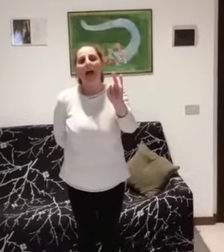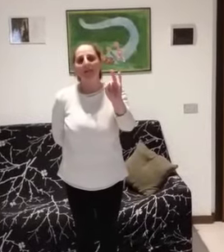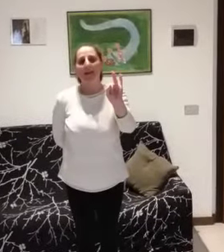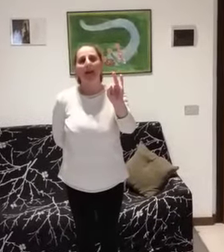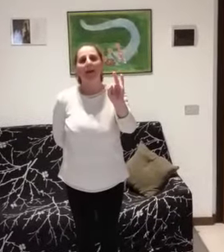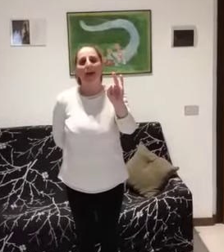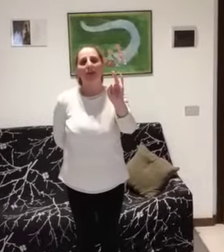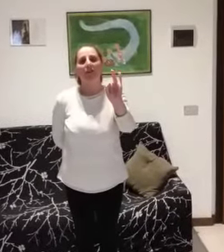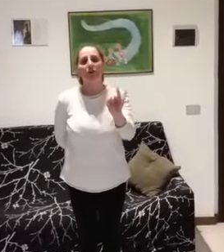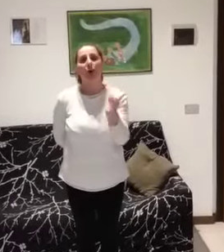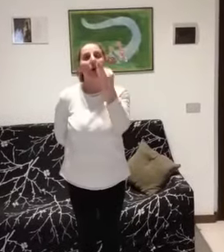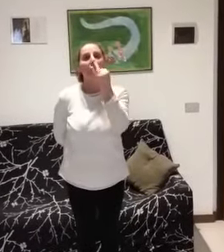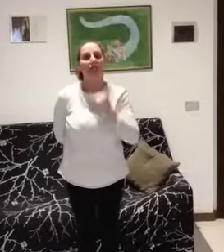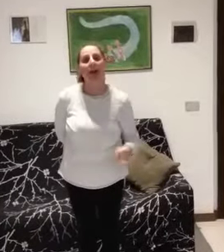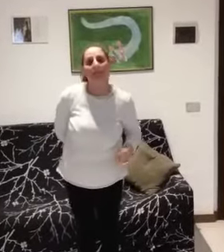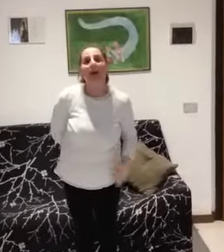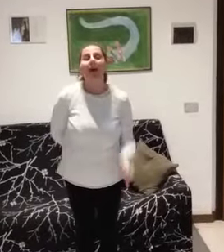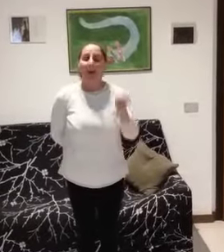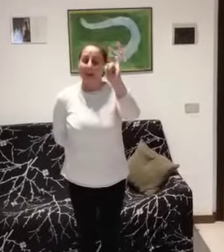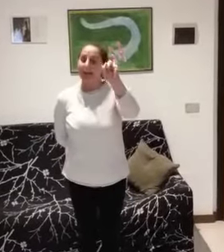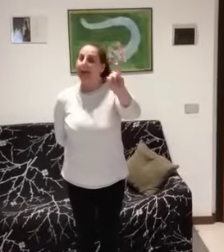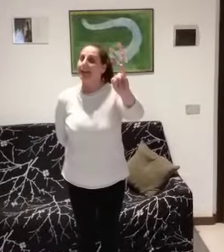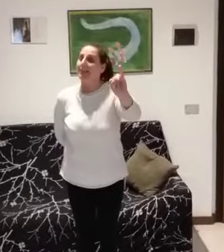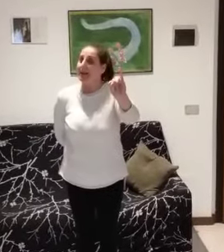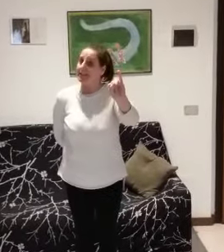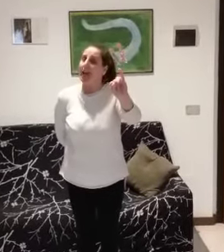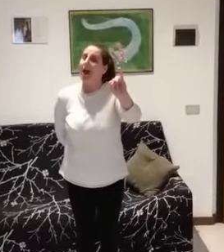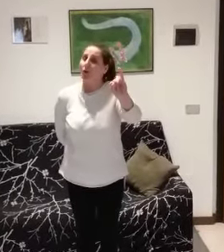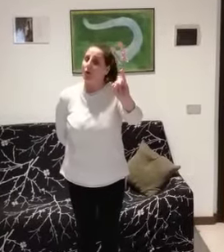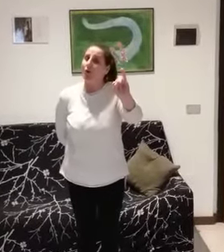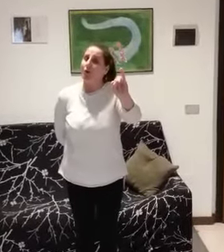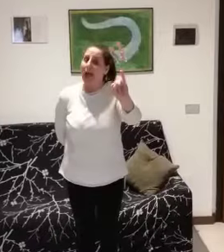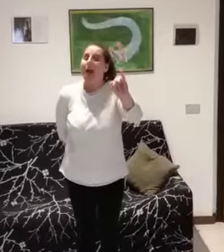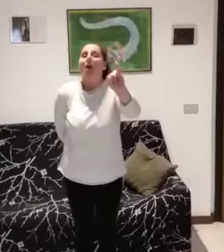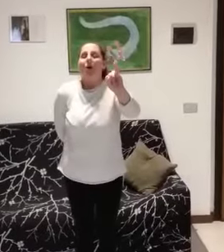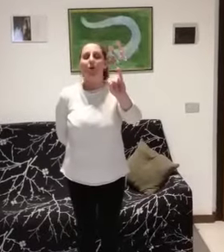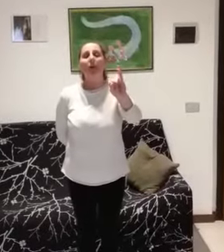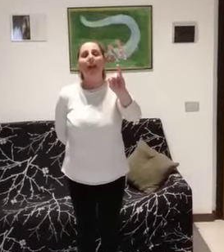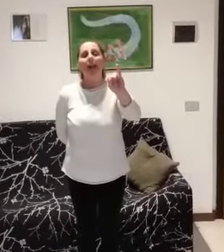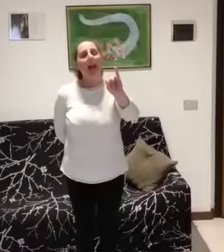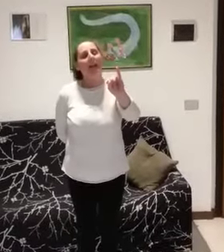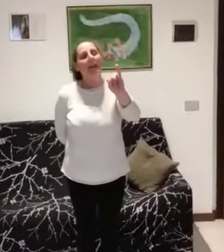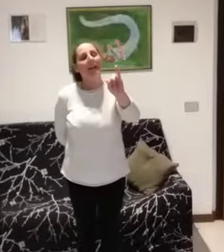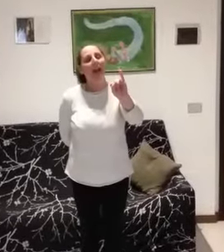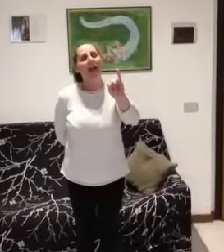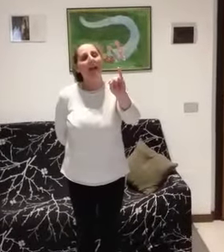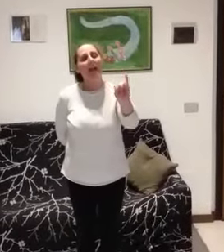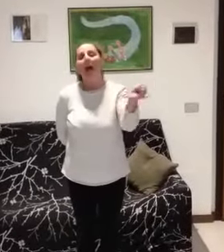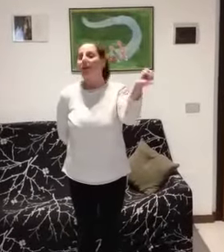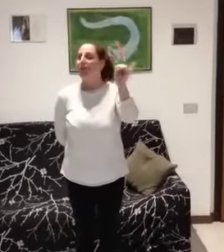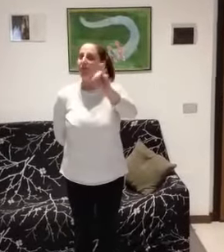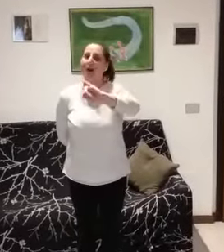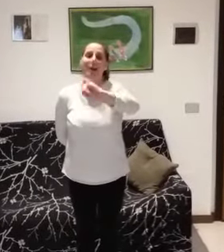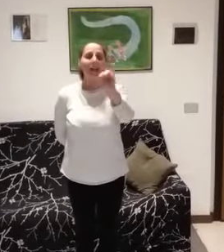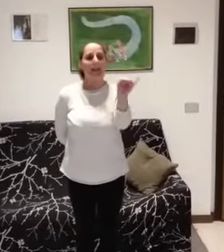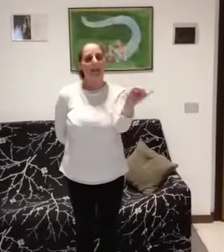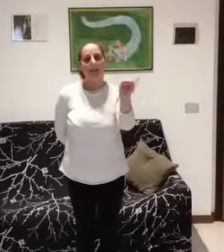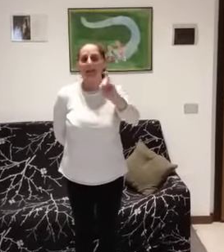me la mangio, gnam! E ne è rimasta una, una gallinella, non volle resta